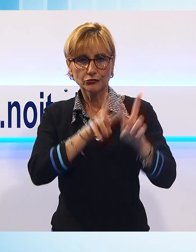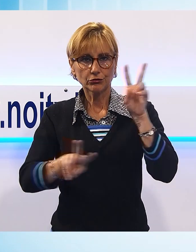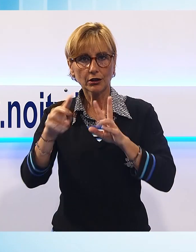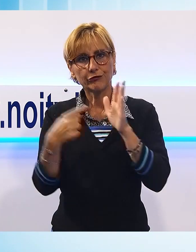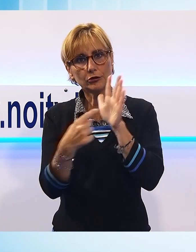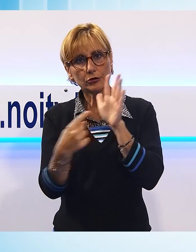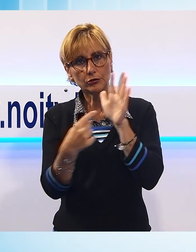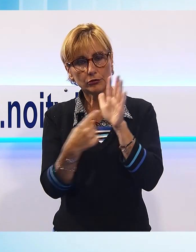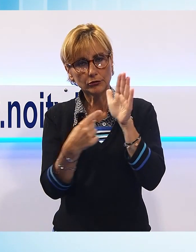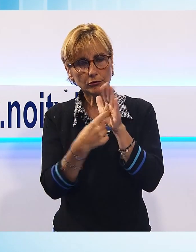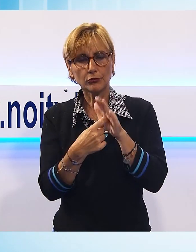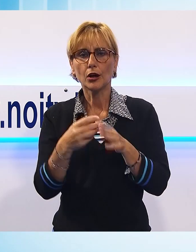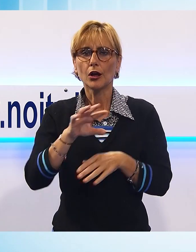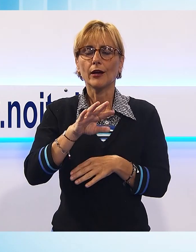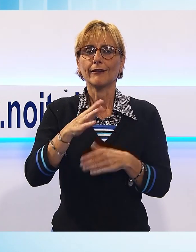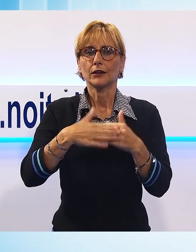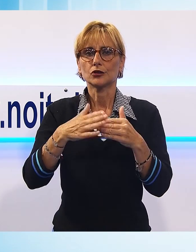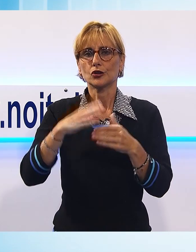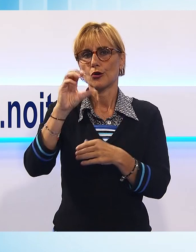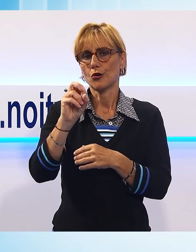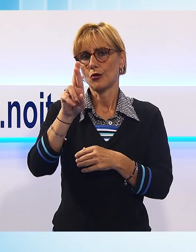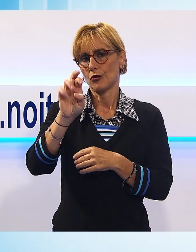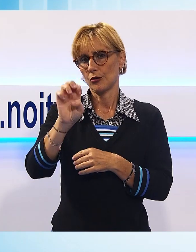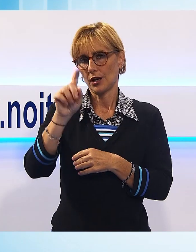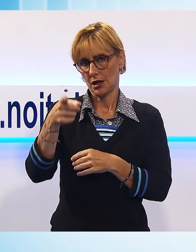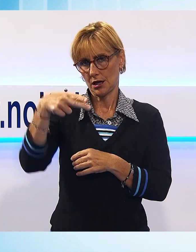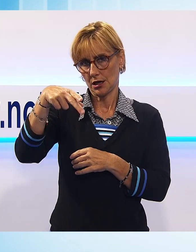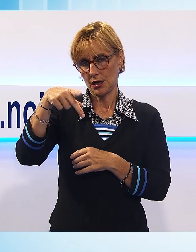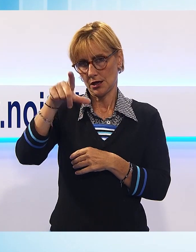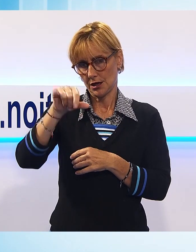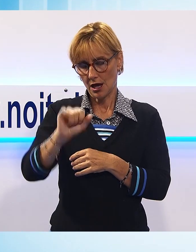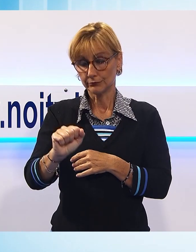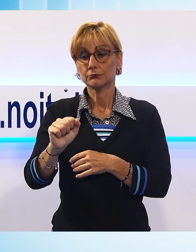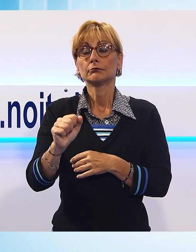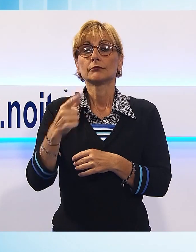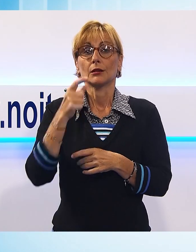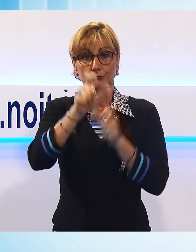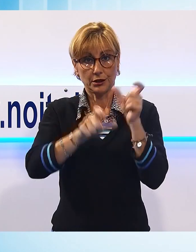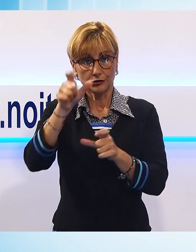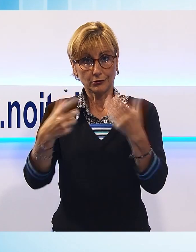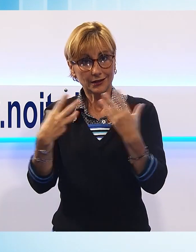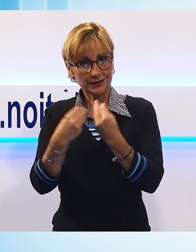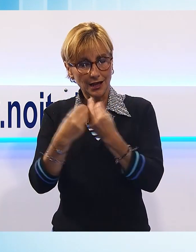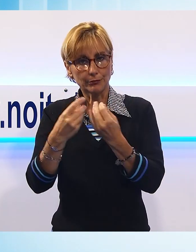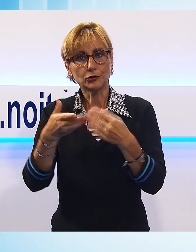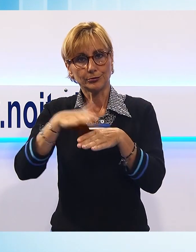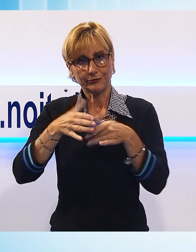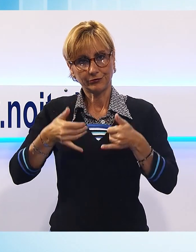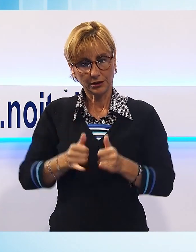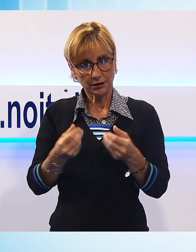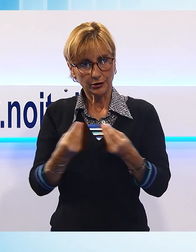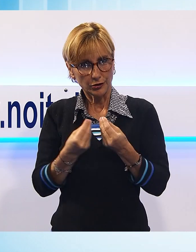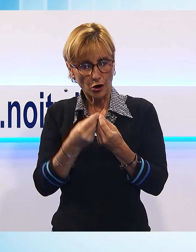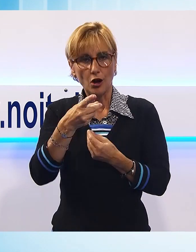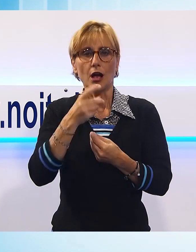in località Col del Noce, a Coreglia. L'allarme lo hanno dato le persone che erano con lui, tra cui il figlio. Sul posto è arrivato il personale